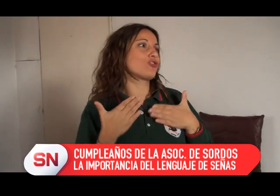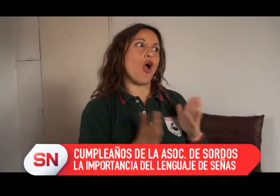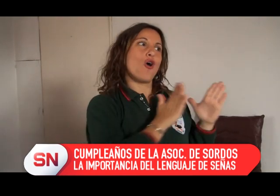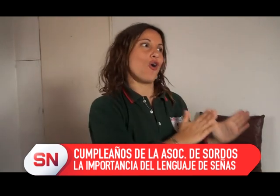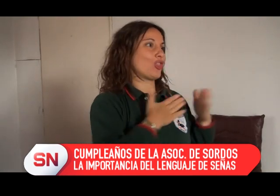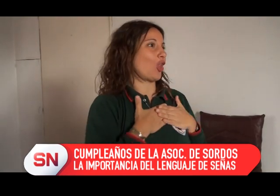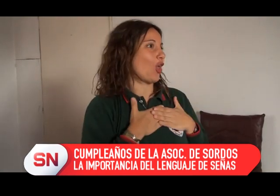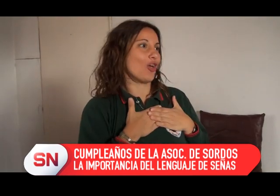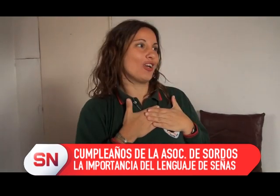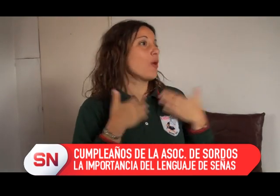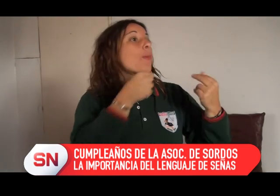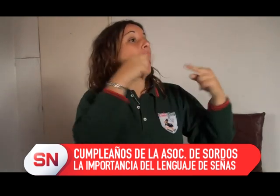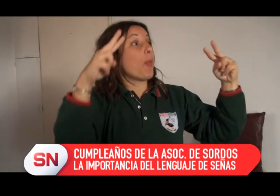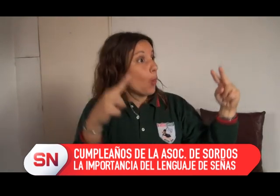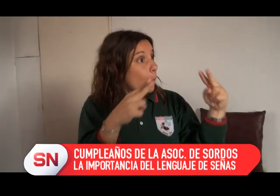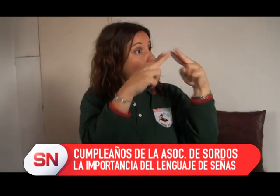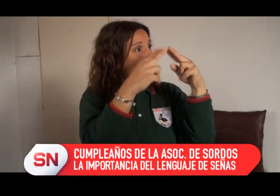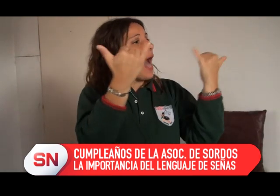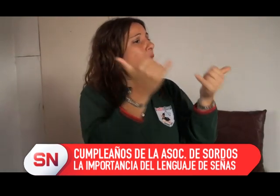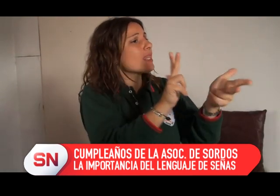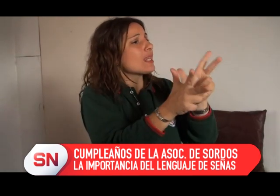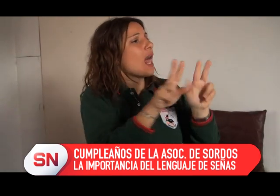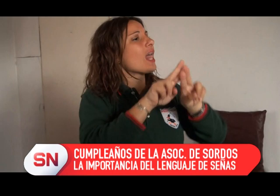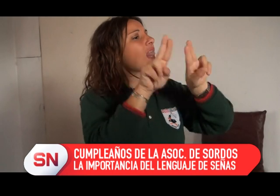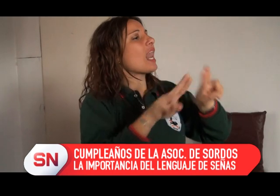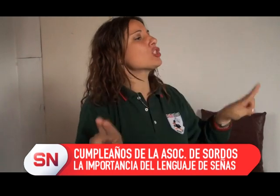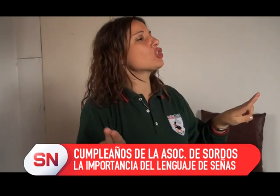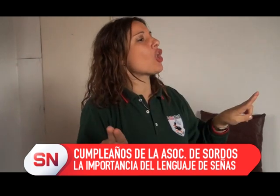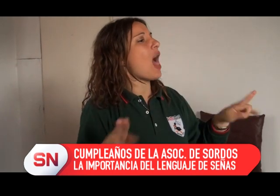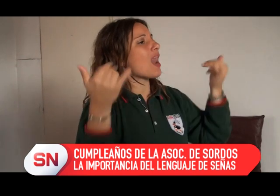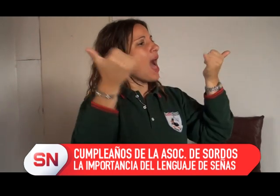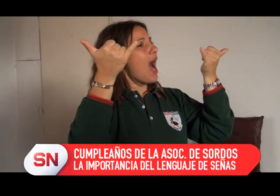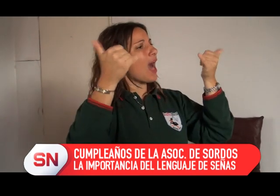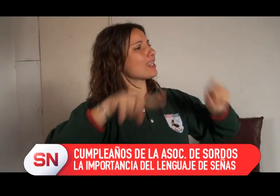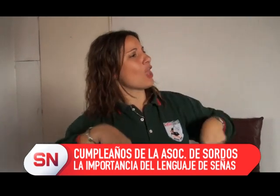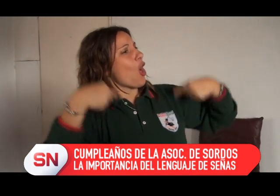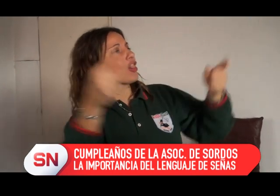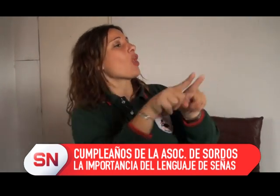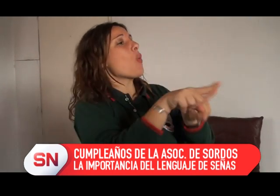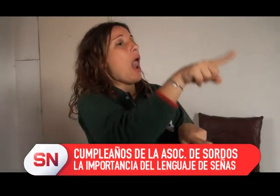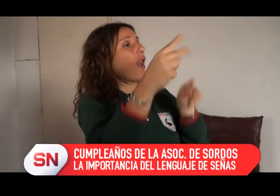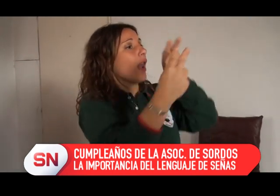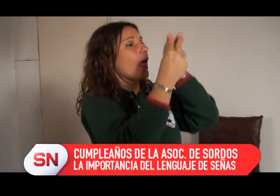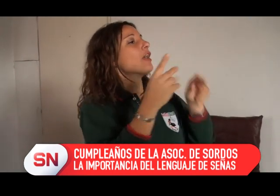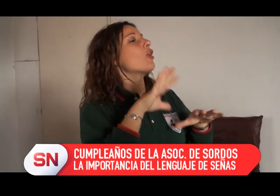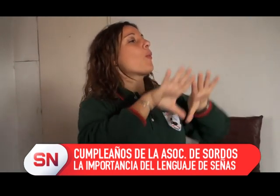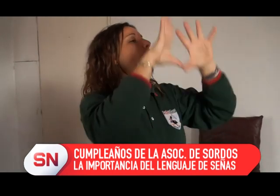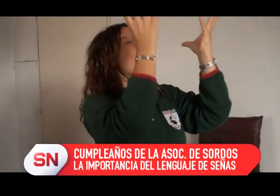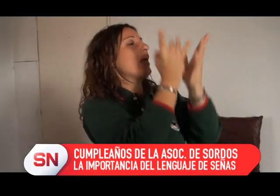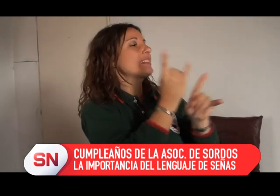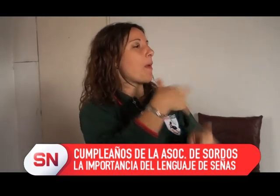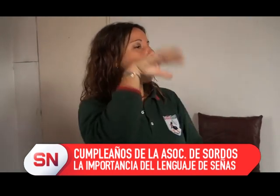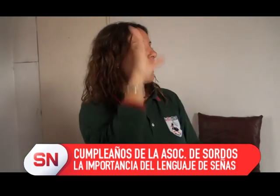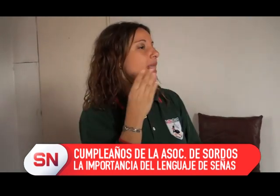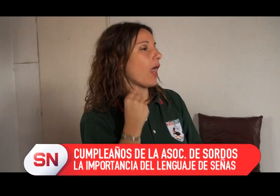cerquita, ¿no? Un país cercano. Es como un idioma, cada uno tiene su lengua de señas. Hay una lengua de señas internacional, pero